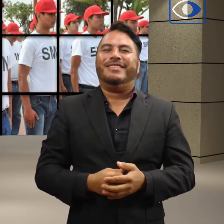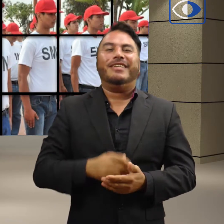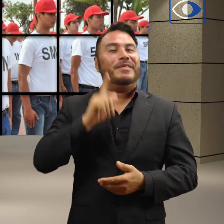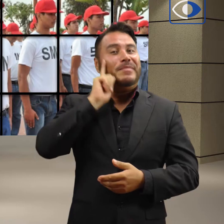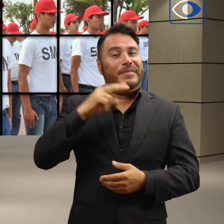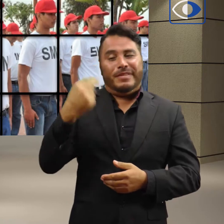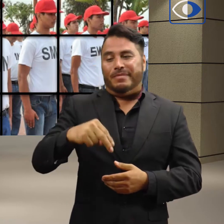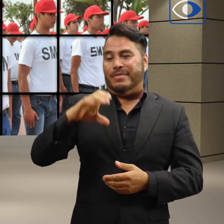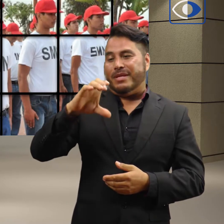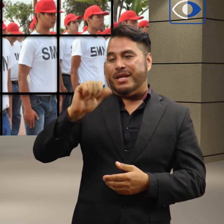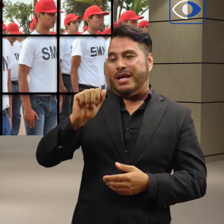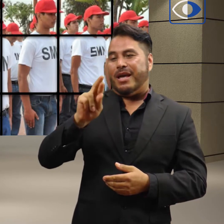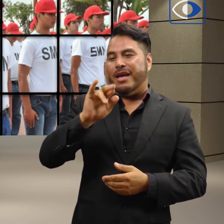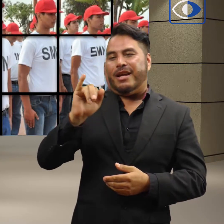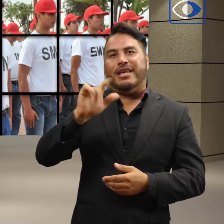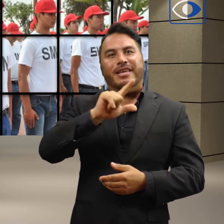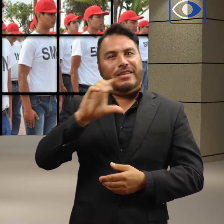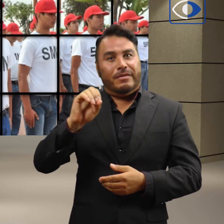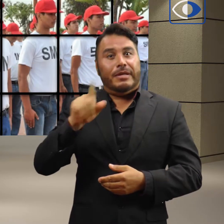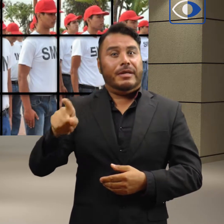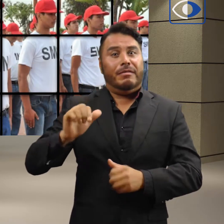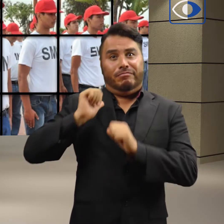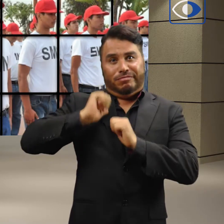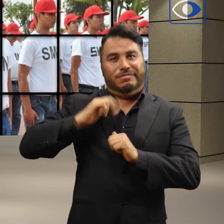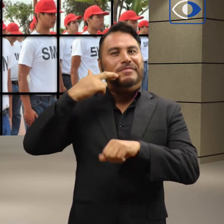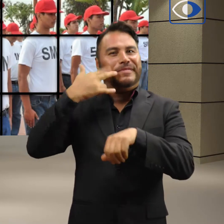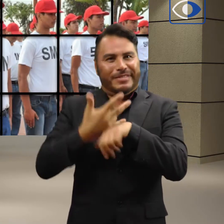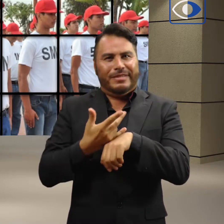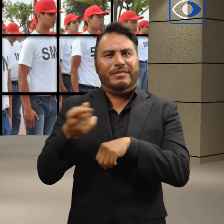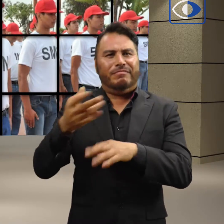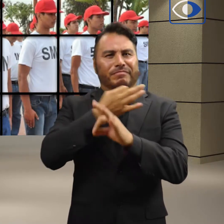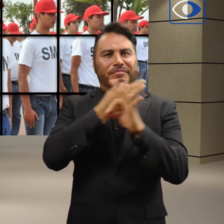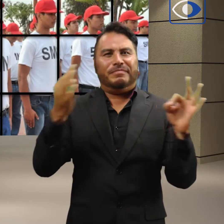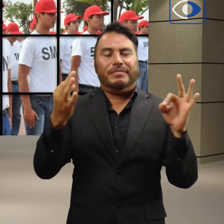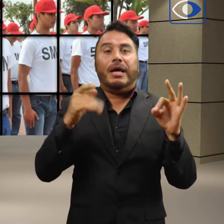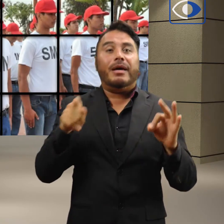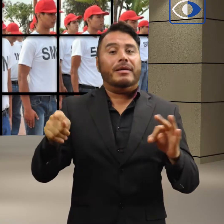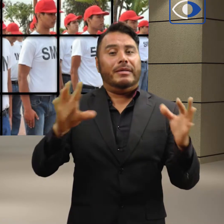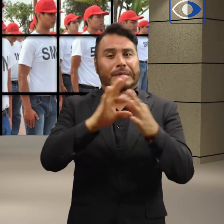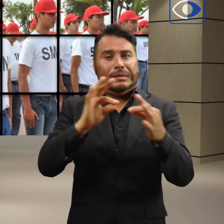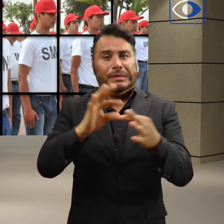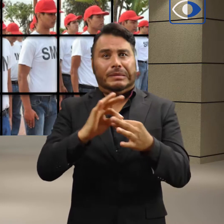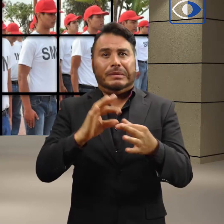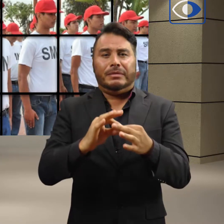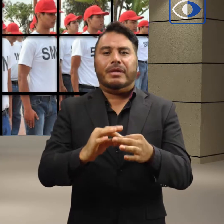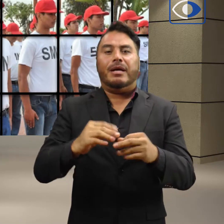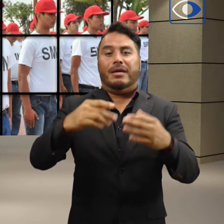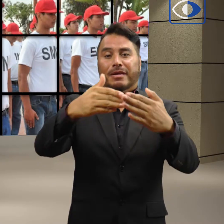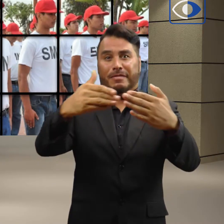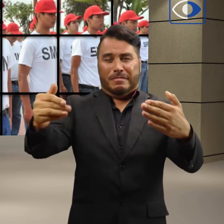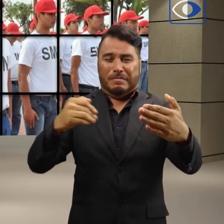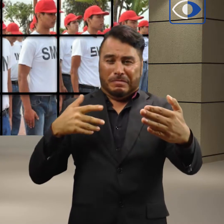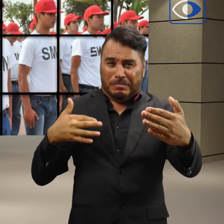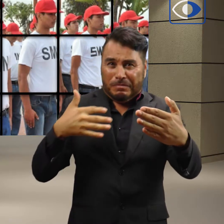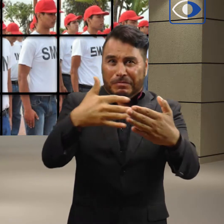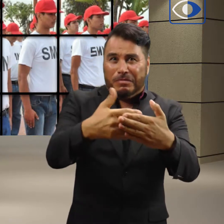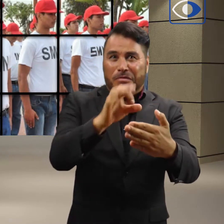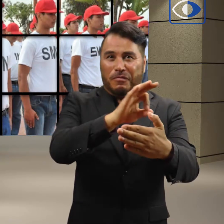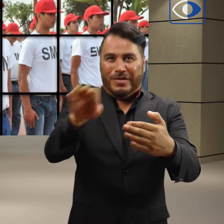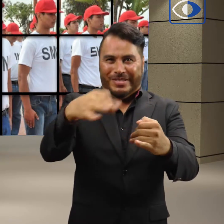Carrillo Acevedo, titular de la Junta Municipal de Reclutamiento, quien detalló que en esas últimas semanas en que permanecerá abierta dicha convocatoria